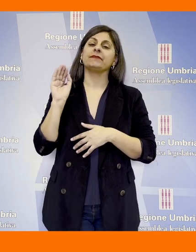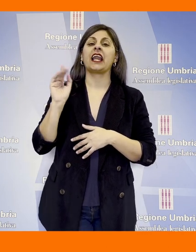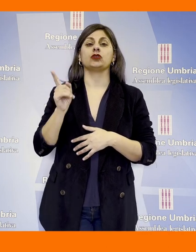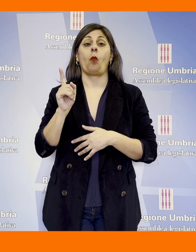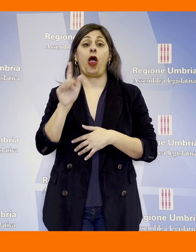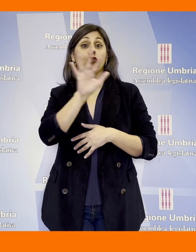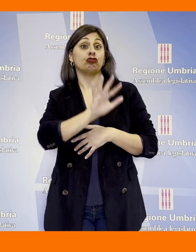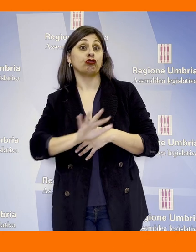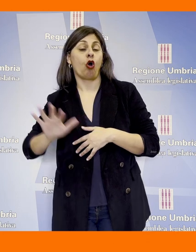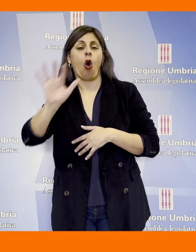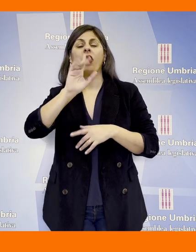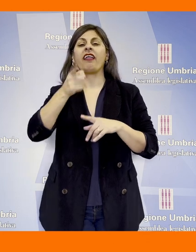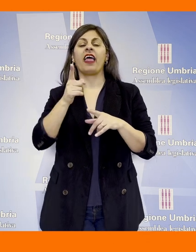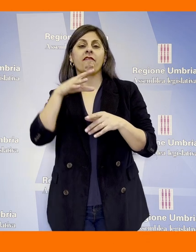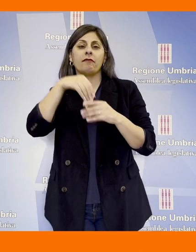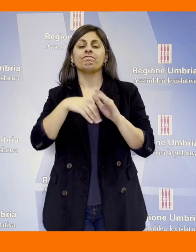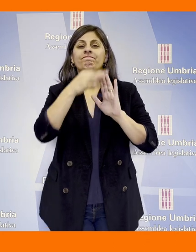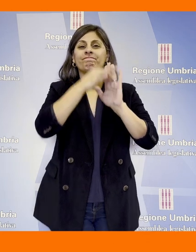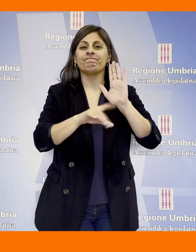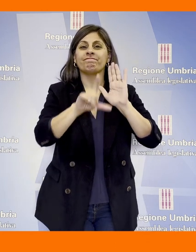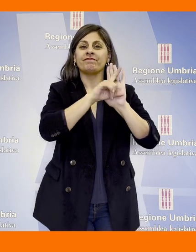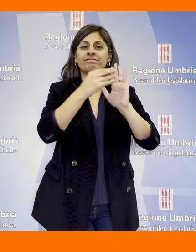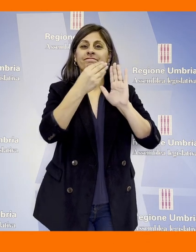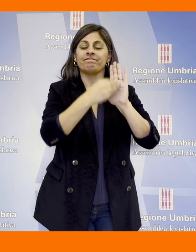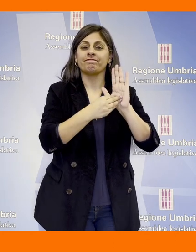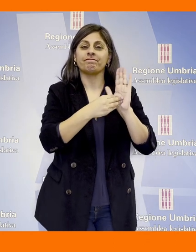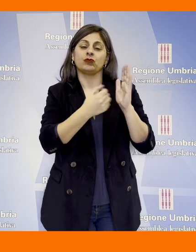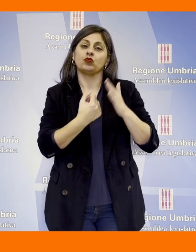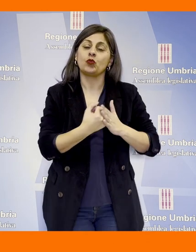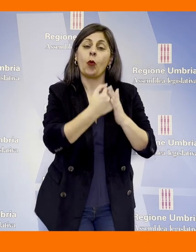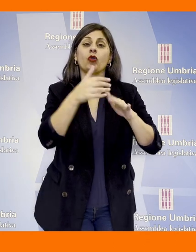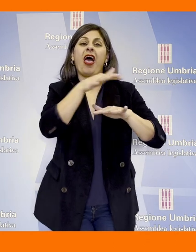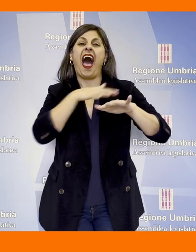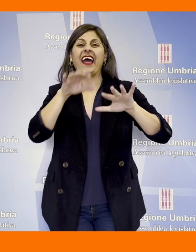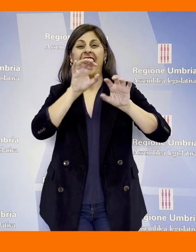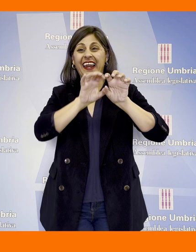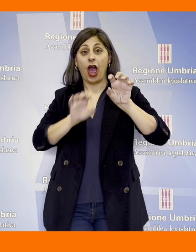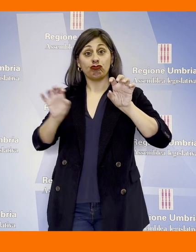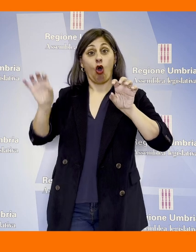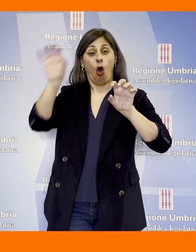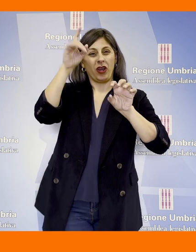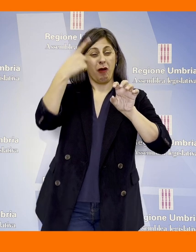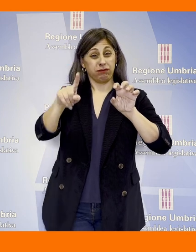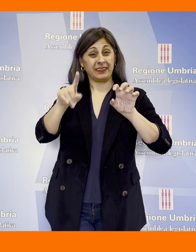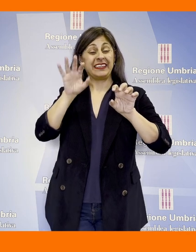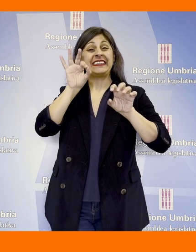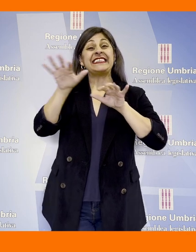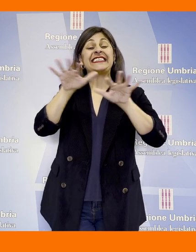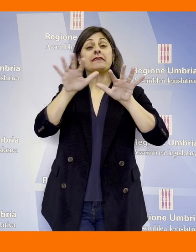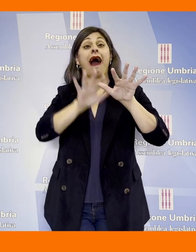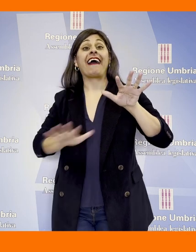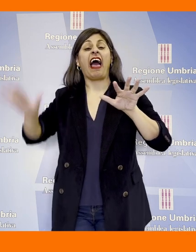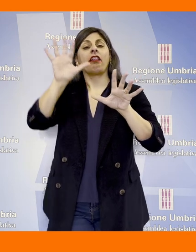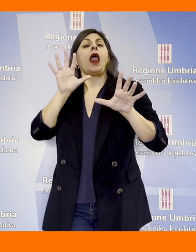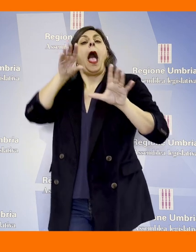zona, questa zona, sia inclusa nelle misure che riguardano quella macroarea di più regioni denominata cratere del